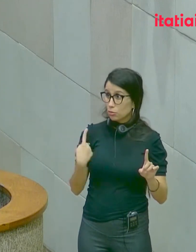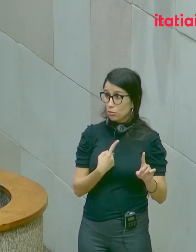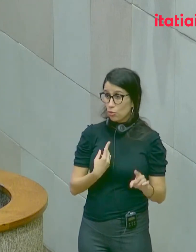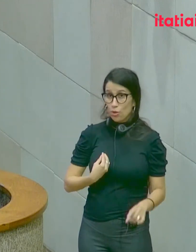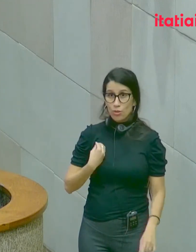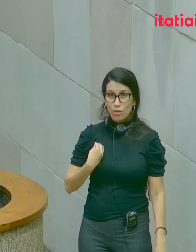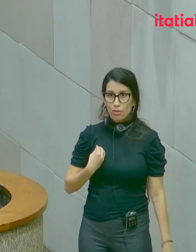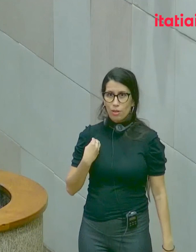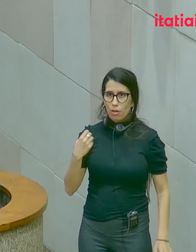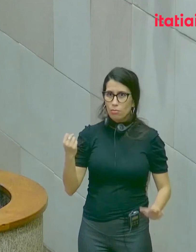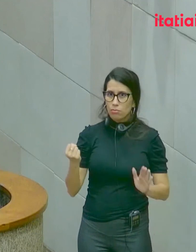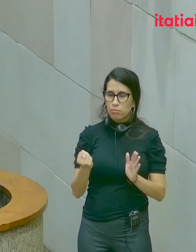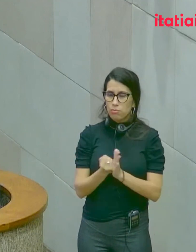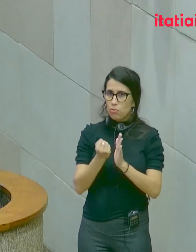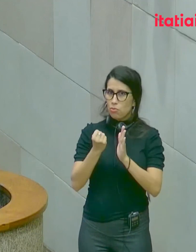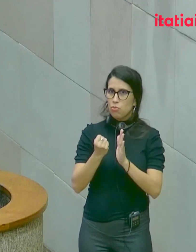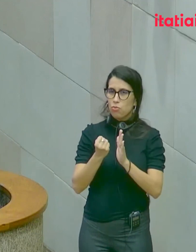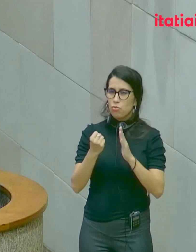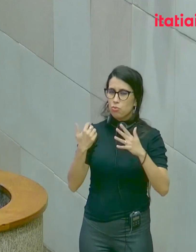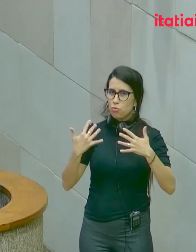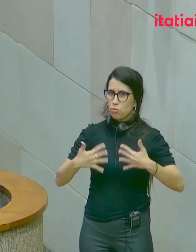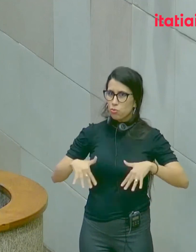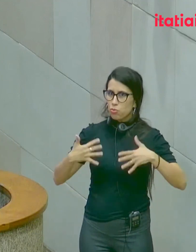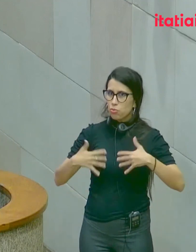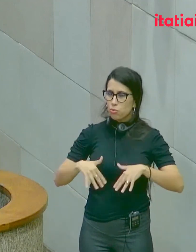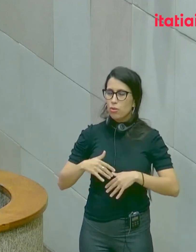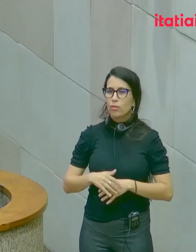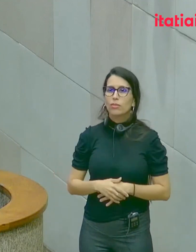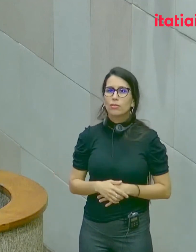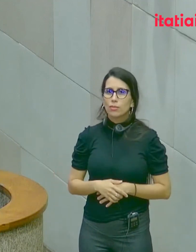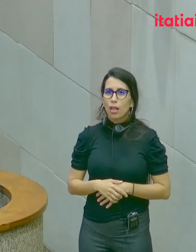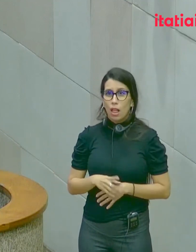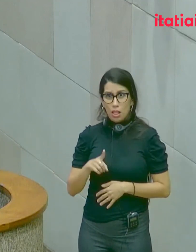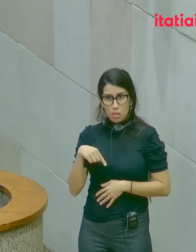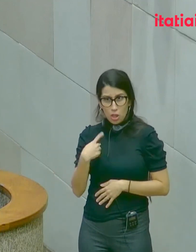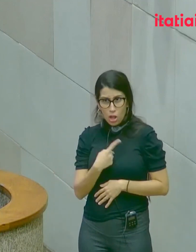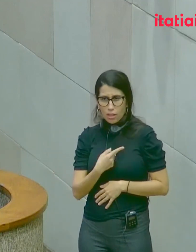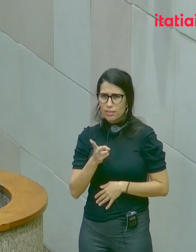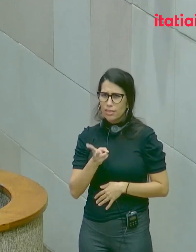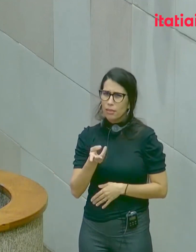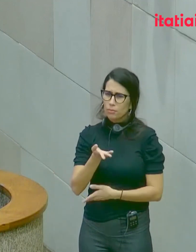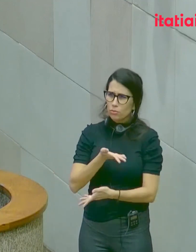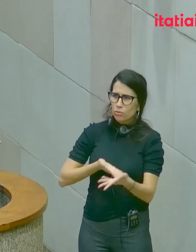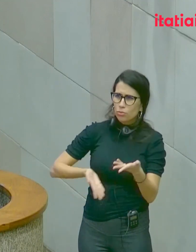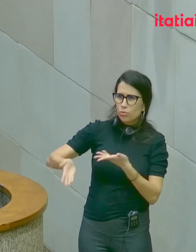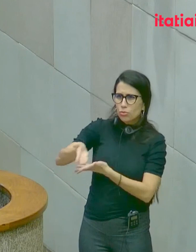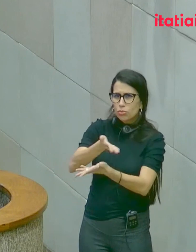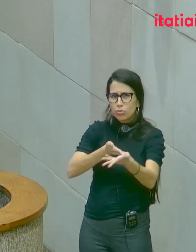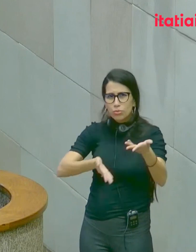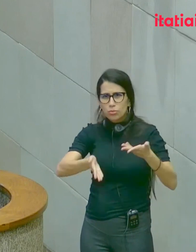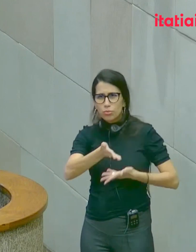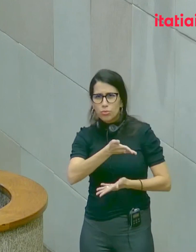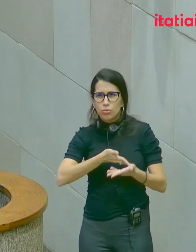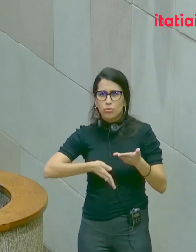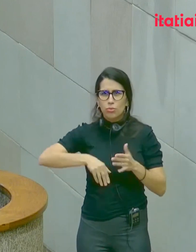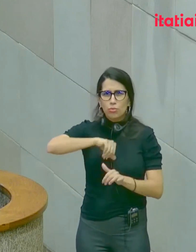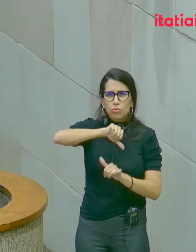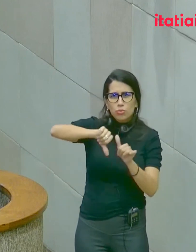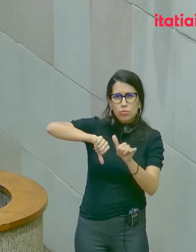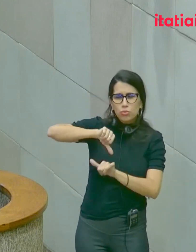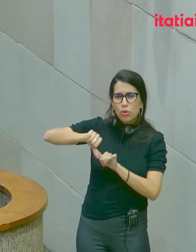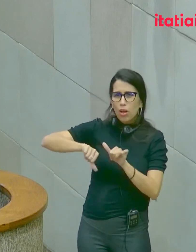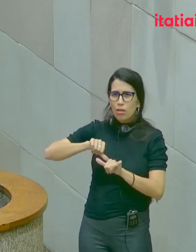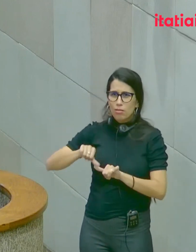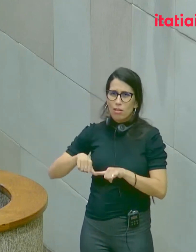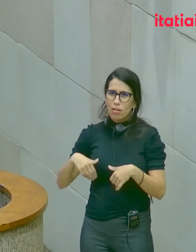um capítulo de um livro, pelo menos. Nós somos transitórios, queiramos ou não, a não ser na